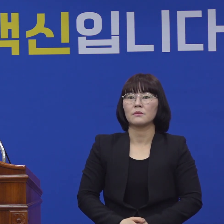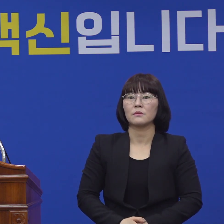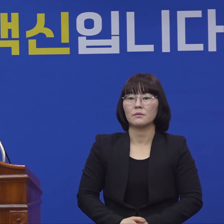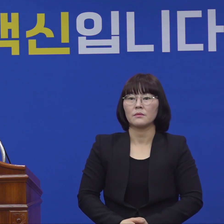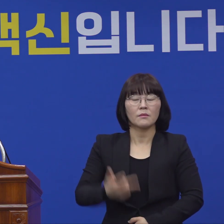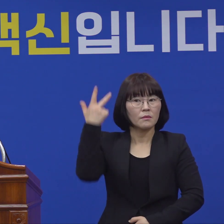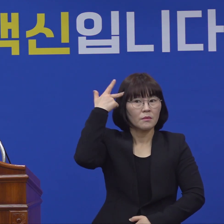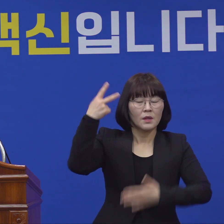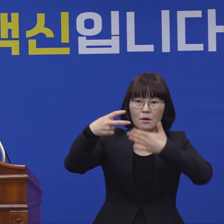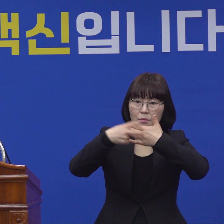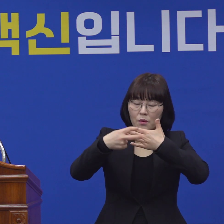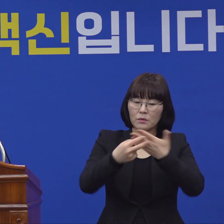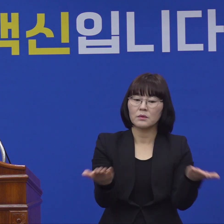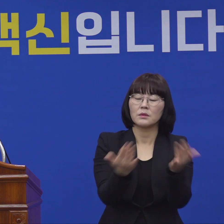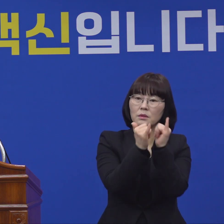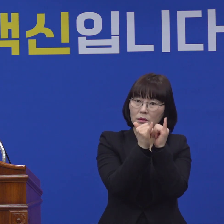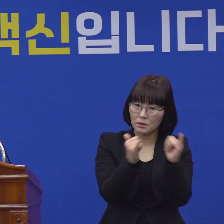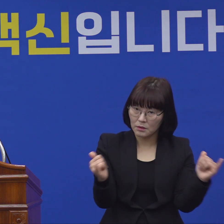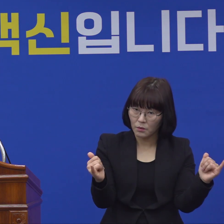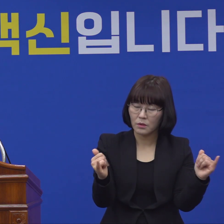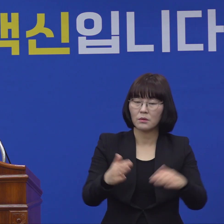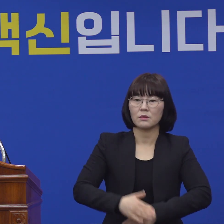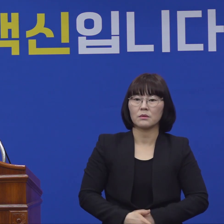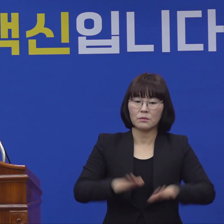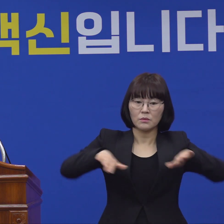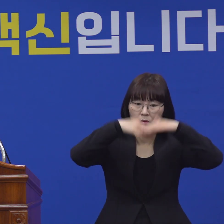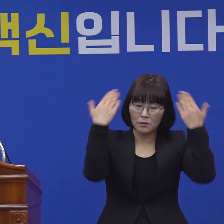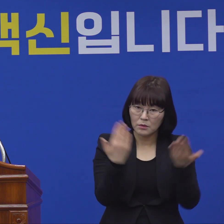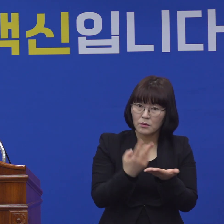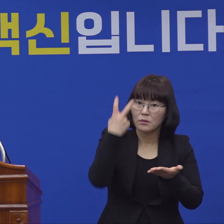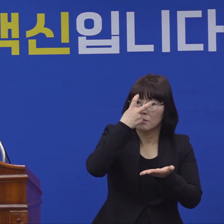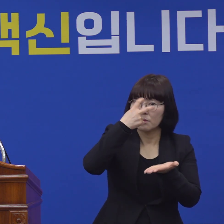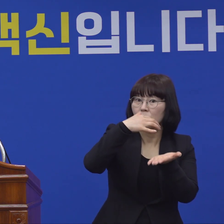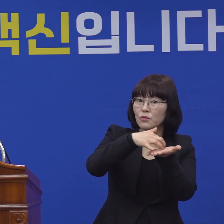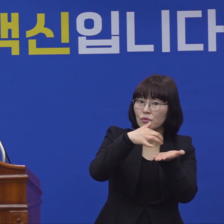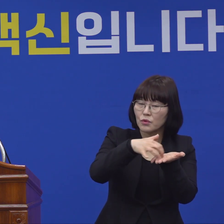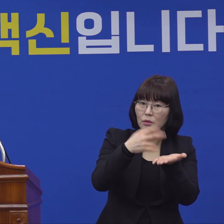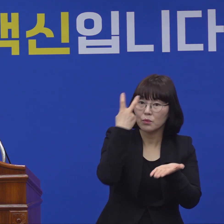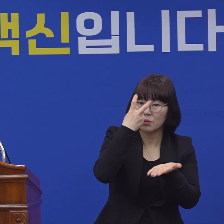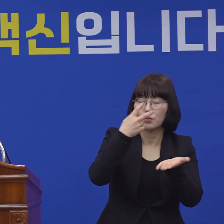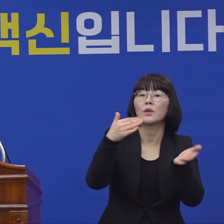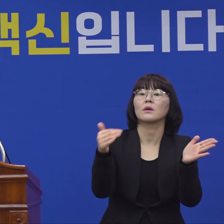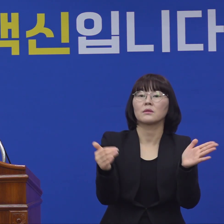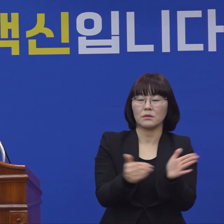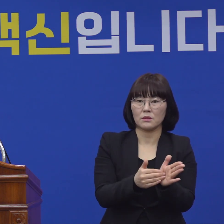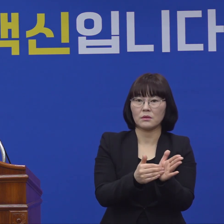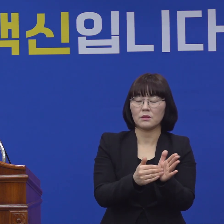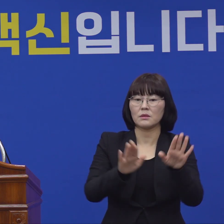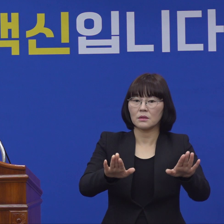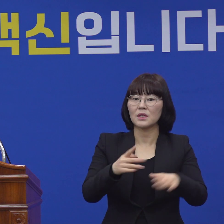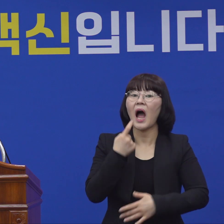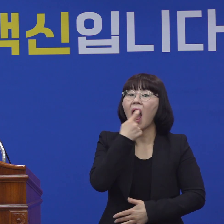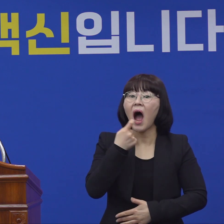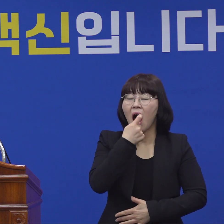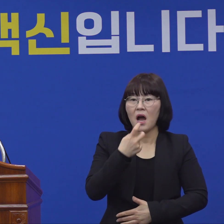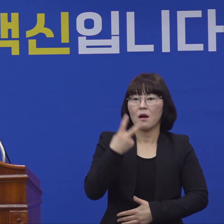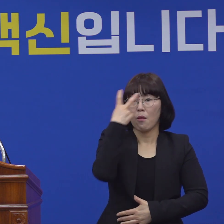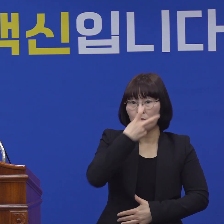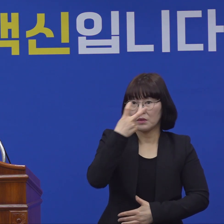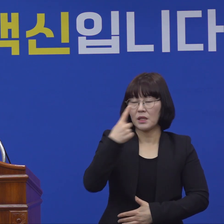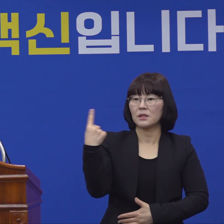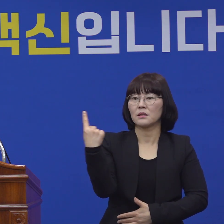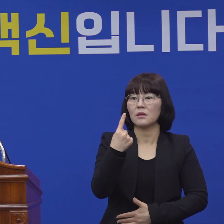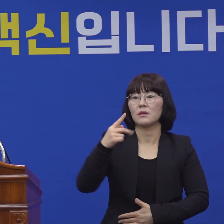정신병원 종사자 전수진단검사는 완료되었으며 검체한 1,007명 중